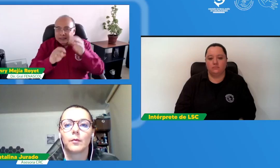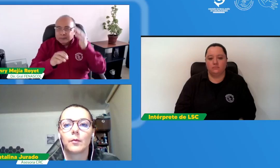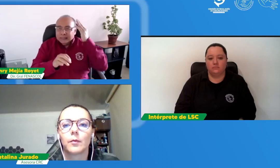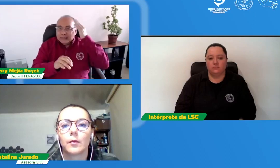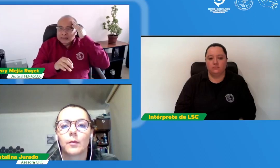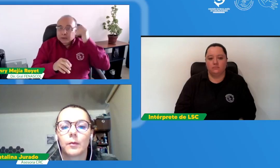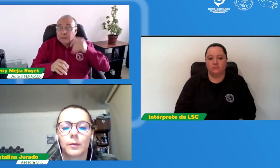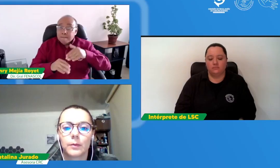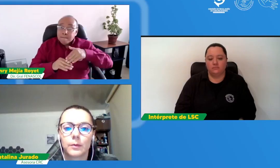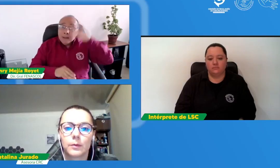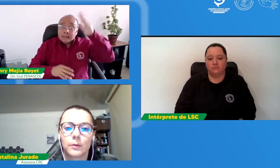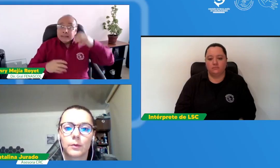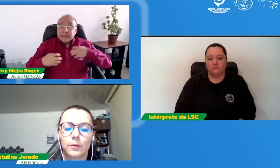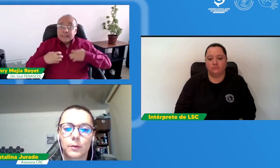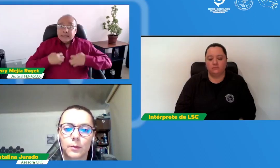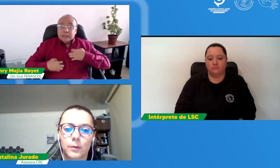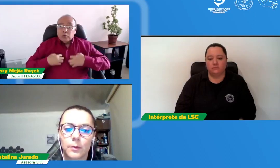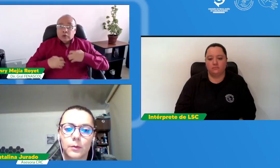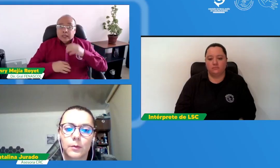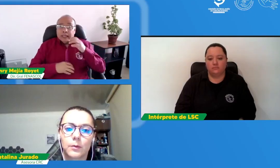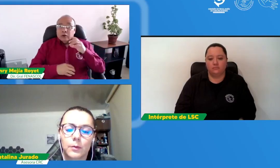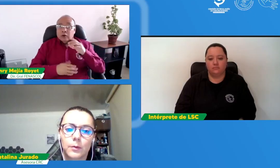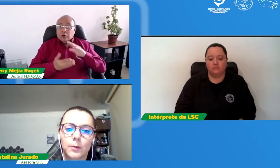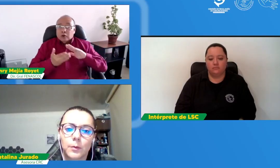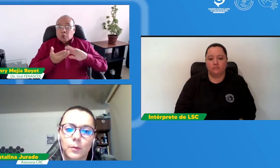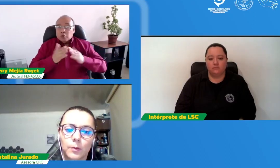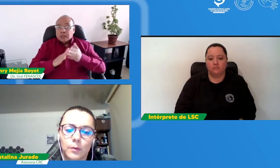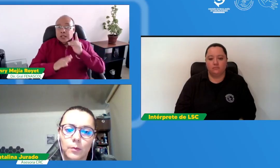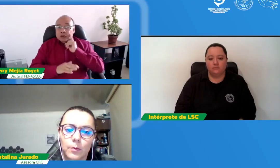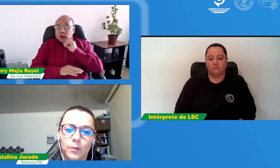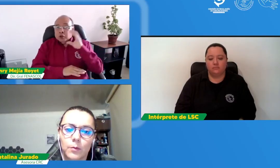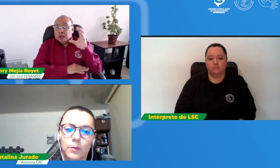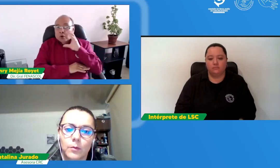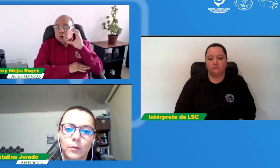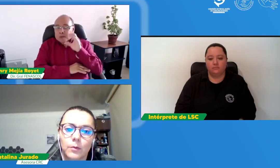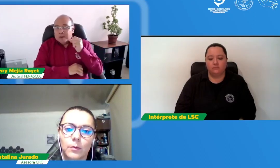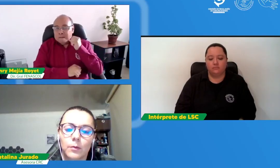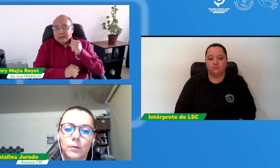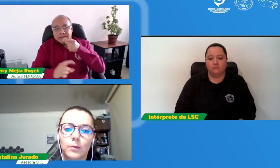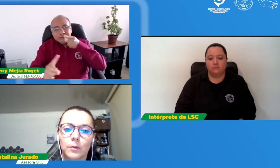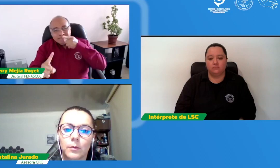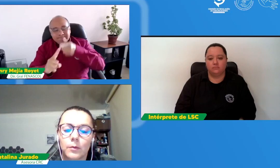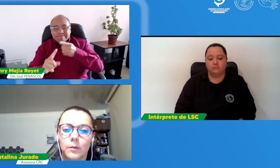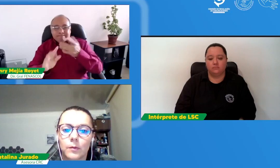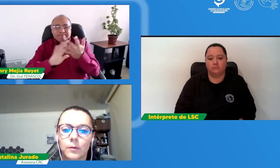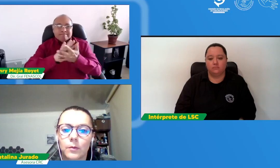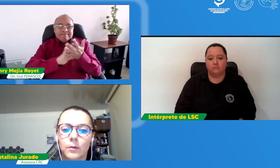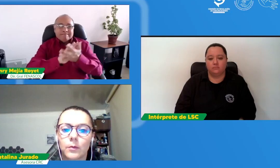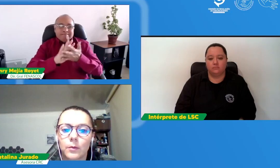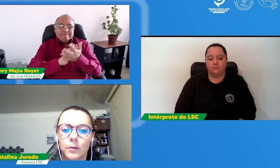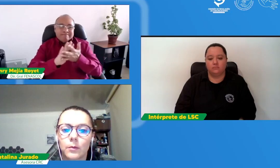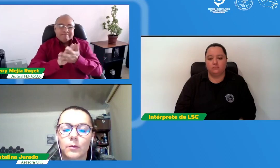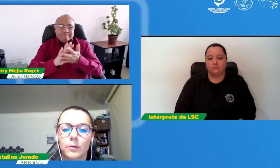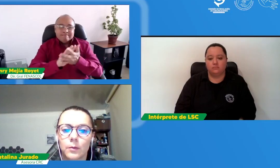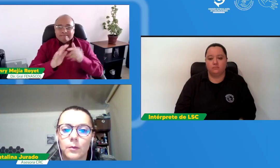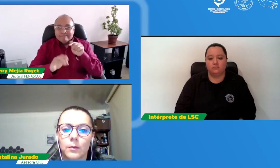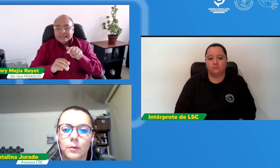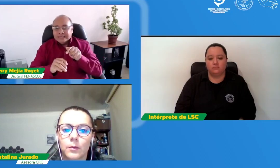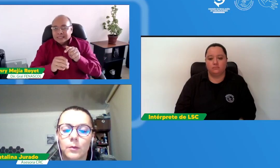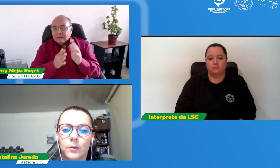una mesa técnica específica para el servicio de interpretación? porque esta es la mayor inquietud que tiene la comunidad sorda colombiana específicamente